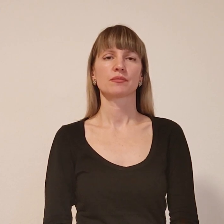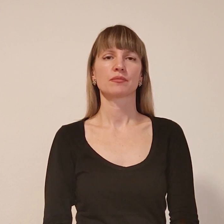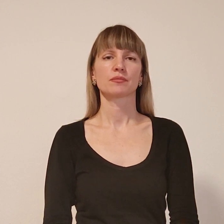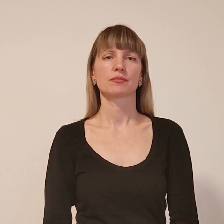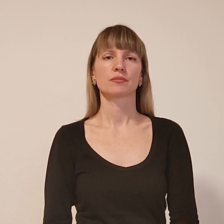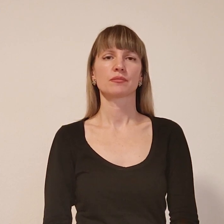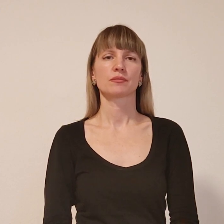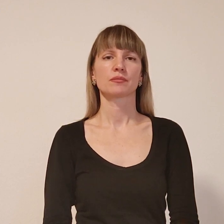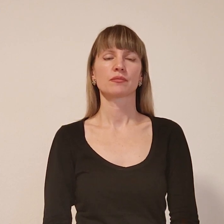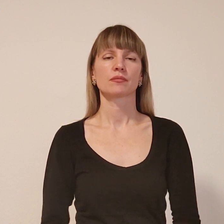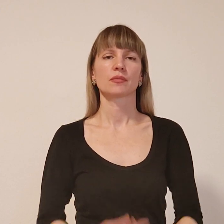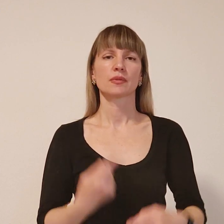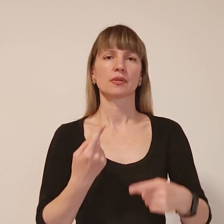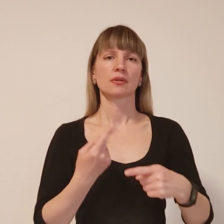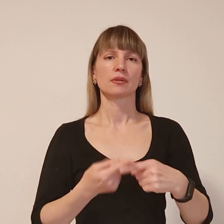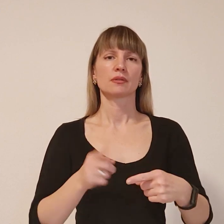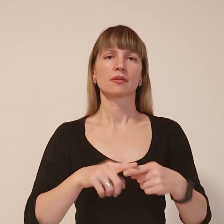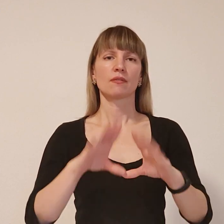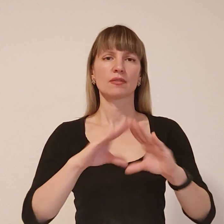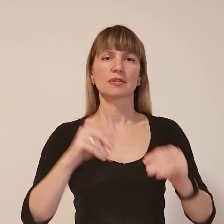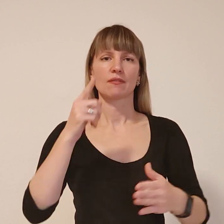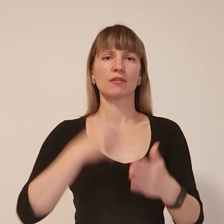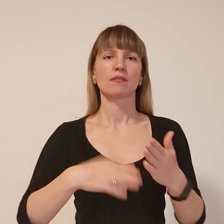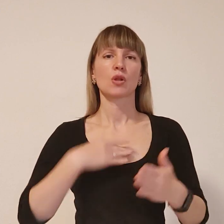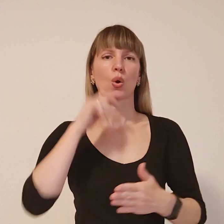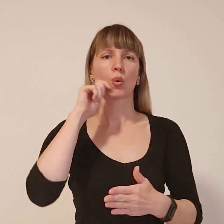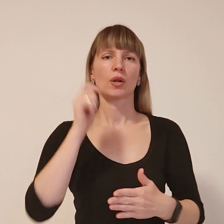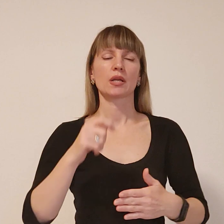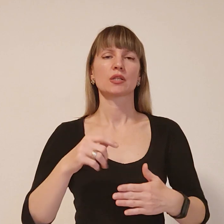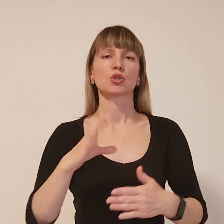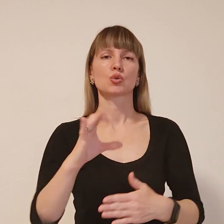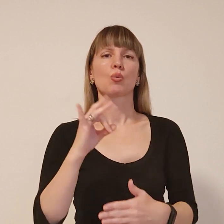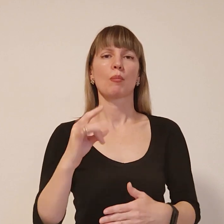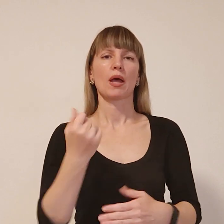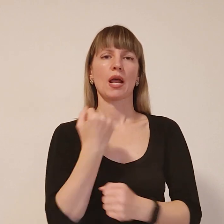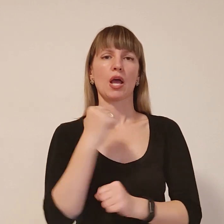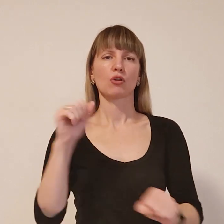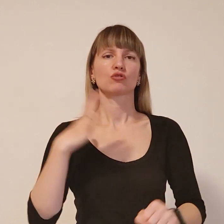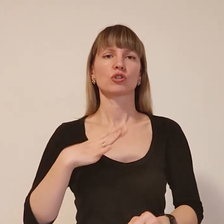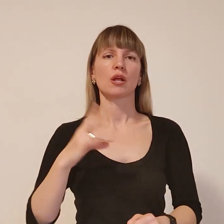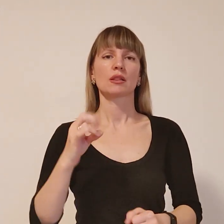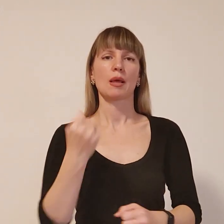І поки це все. Віримо у наших українських супергероїв та чекаємо на перемогу.